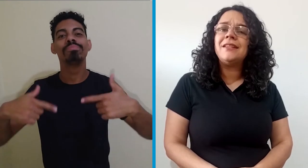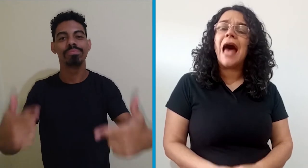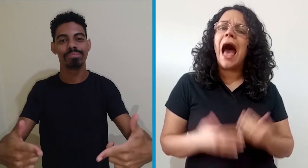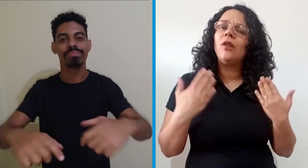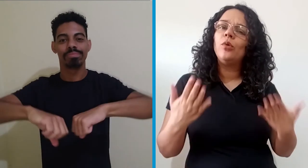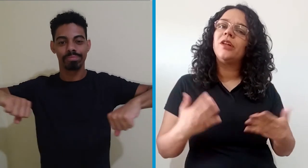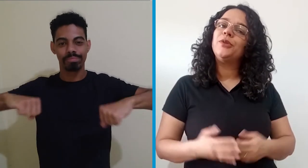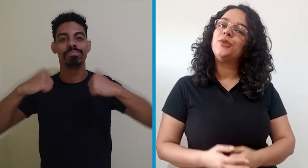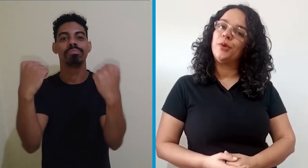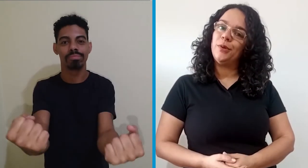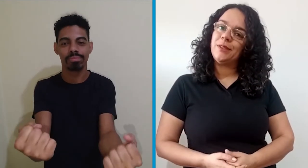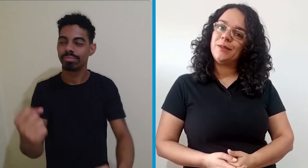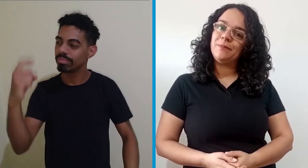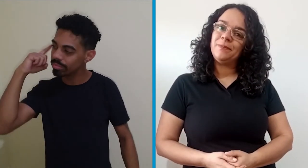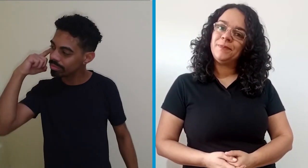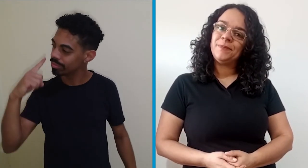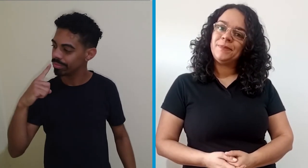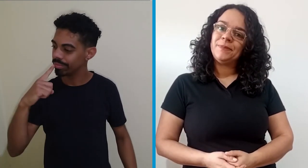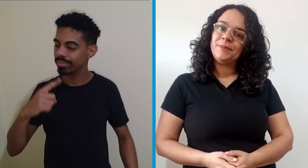Fortaleça a luta dos surdos.